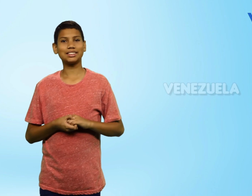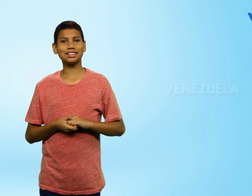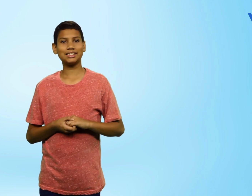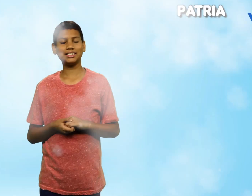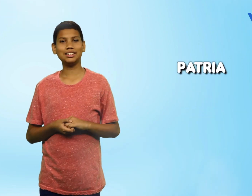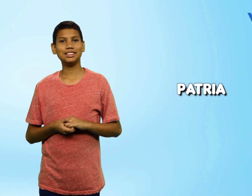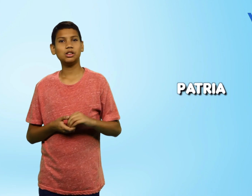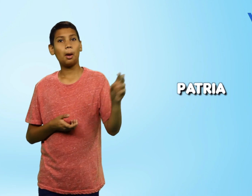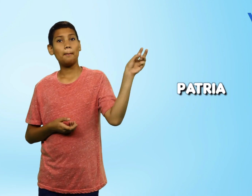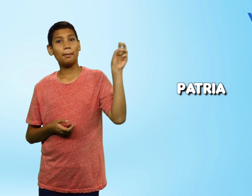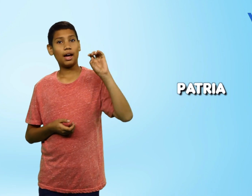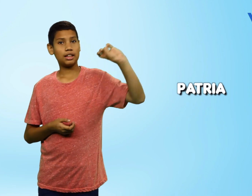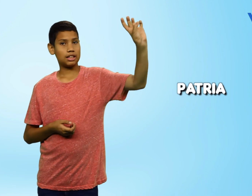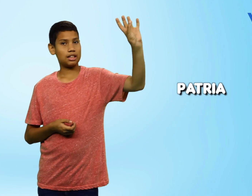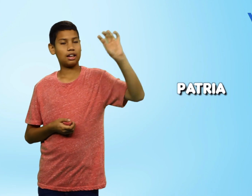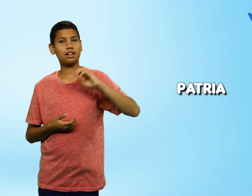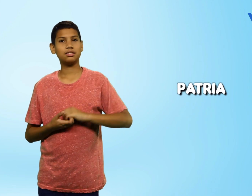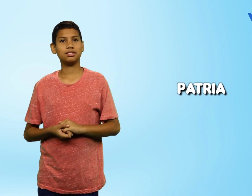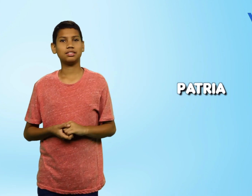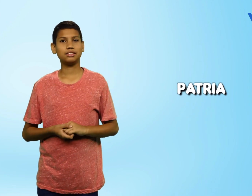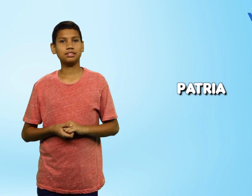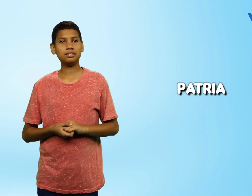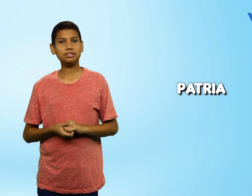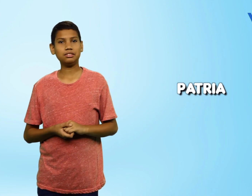Patria Patria